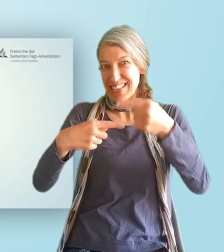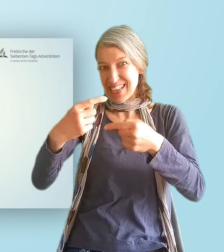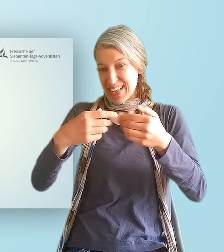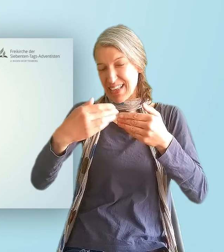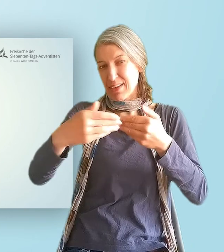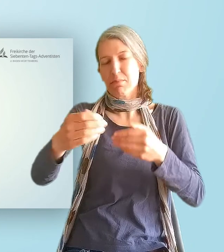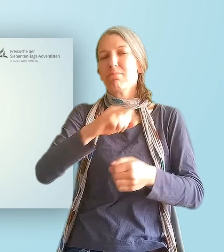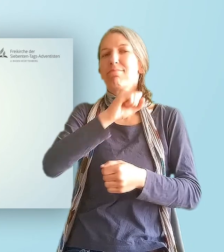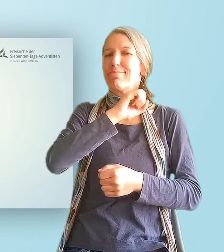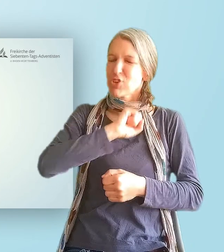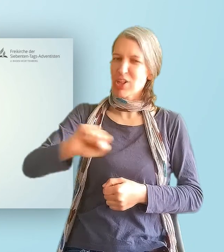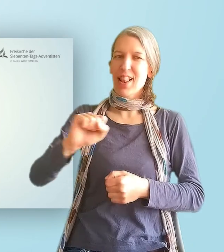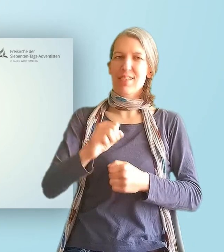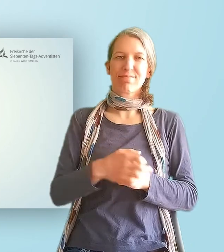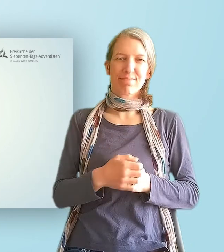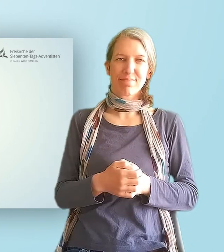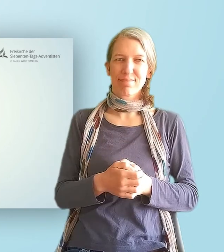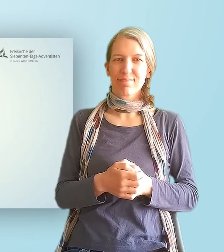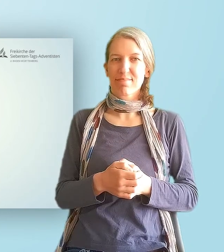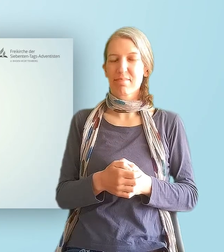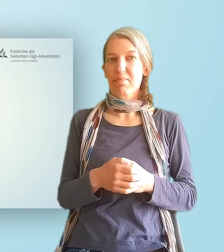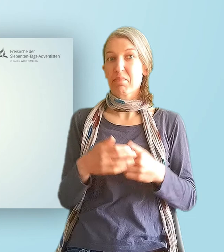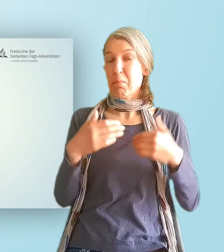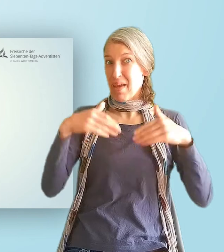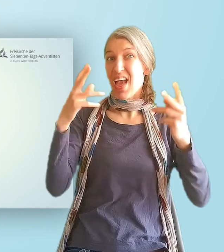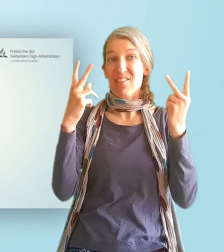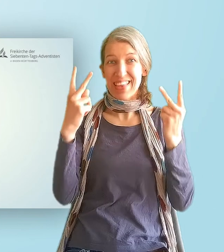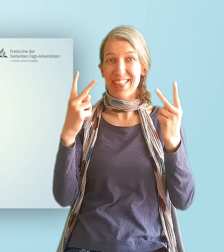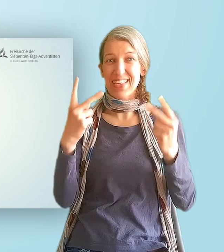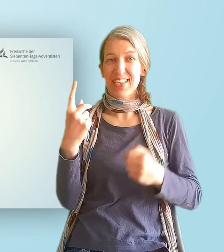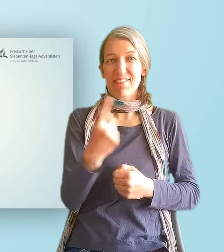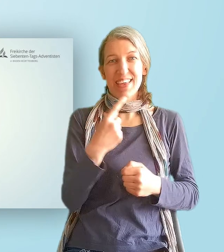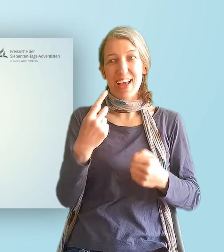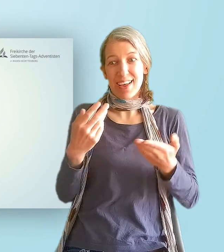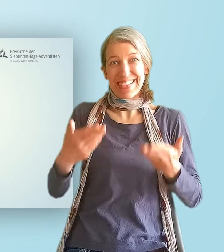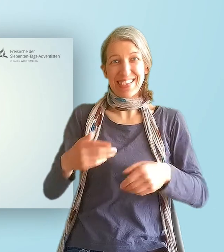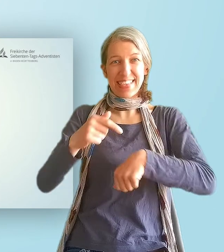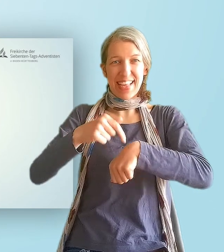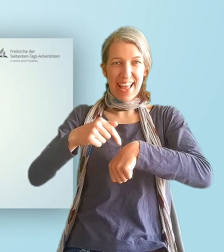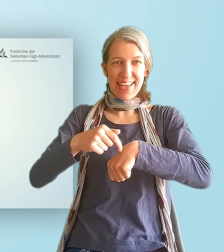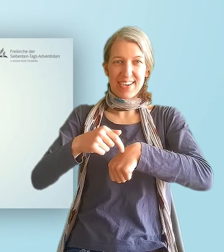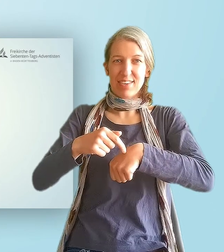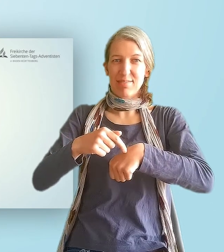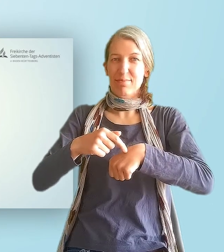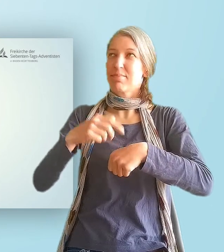schnell passieren. Umso wichtiger ist es, dass wir besonders in dieser Zeit die Beziehung zu Gott stärken,